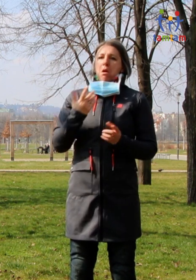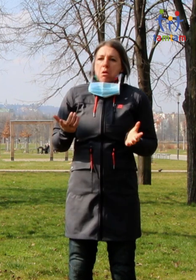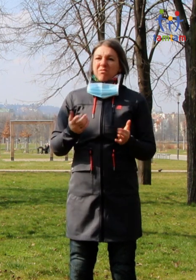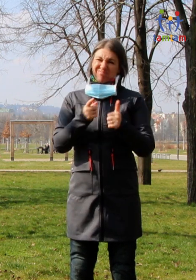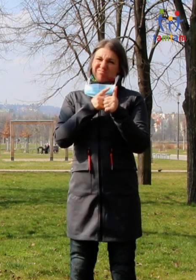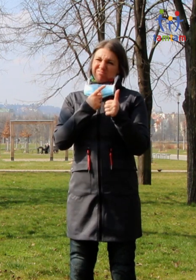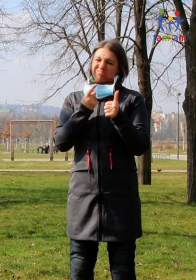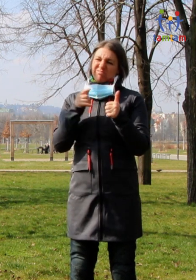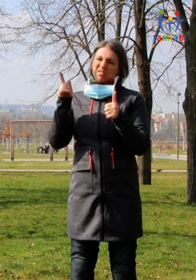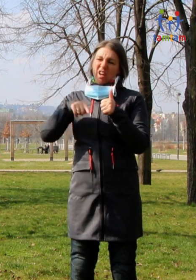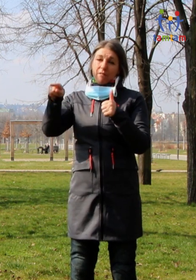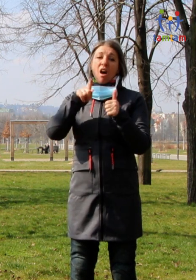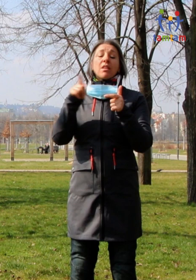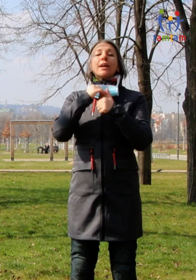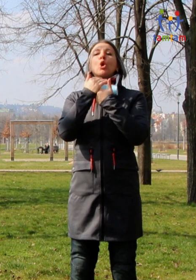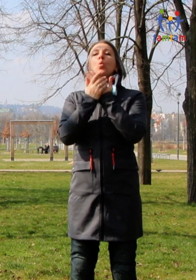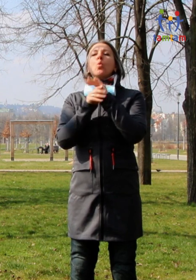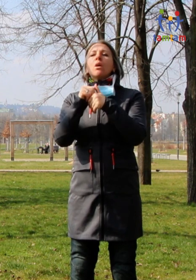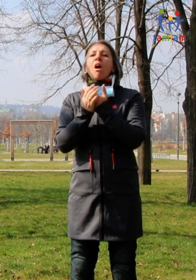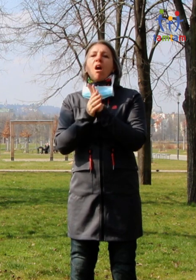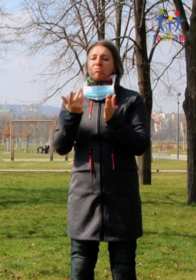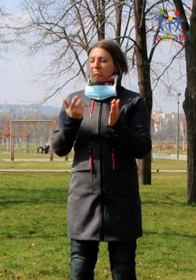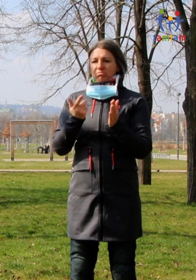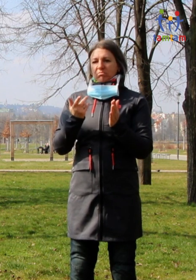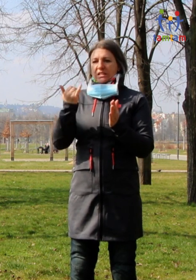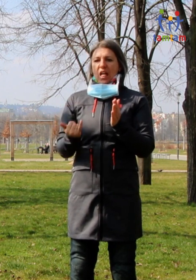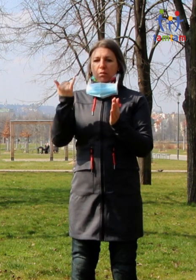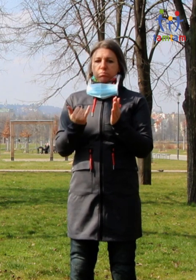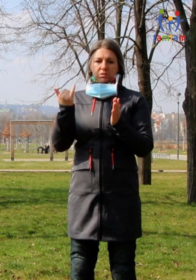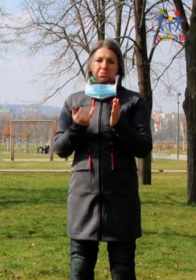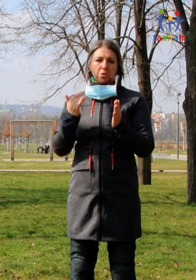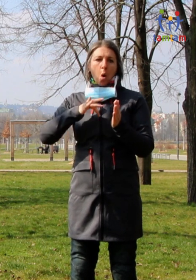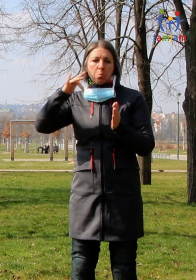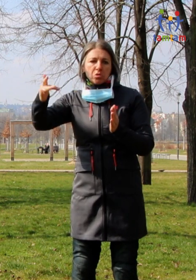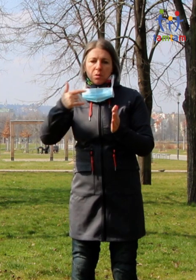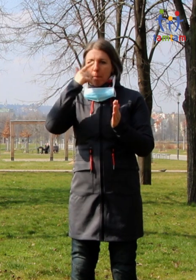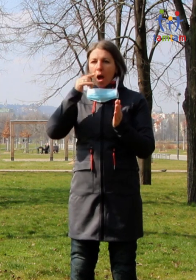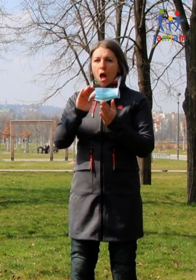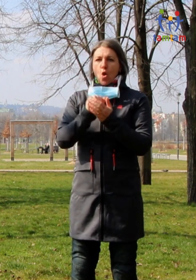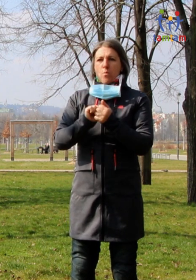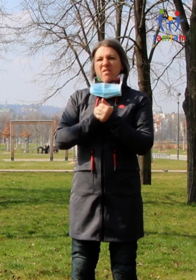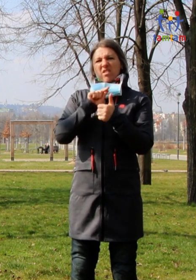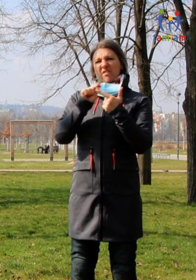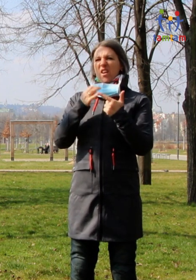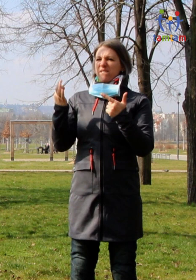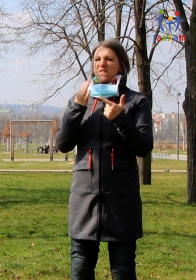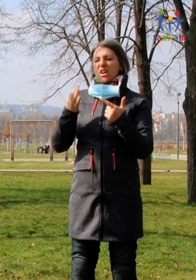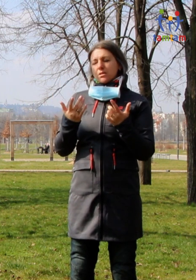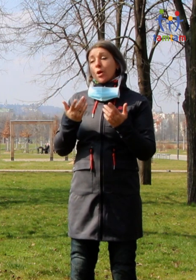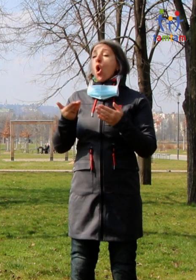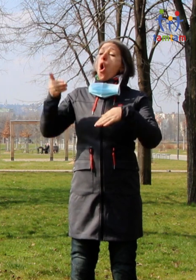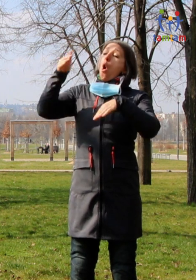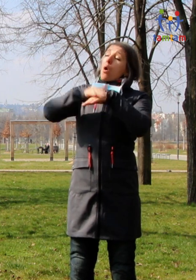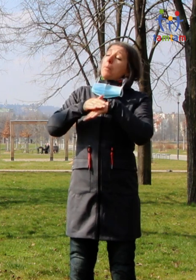věcí je, že si třeba nemý ruce řádně, čili asi bych řekl hlavně tyhle věci. Lidé